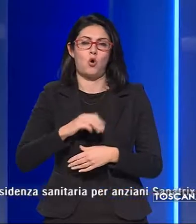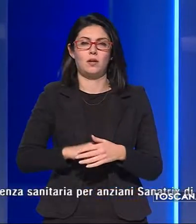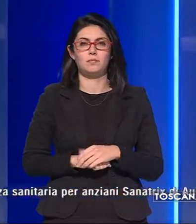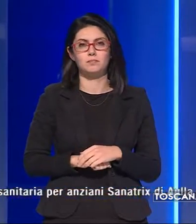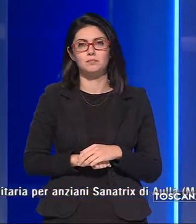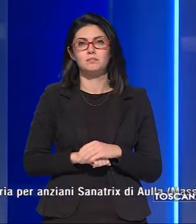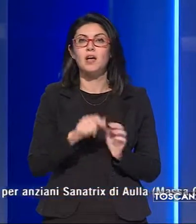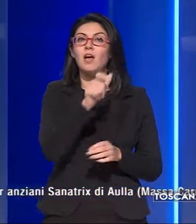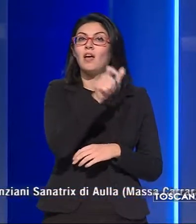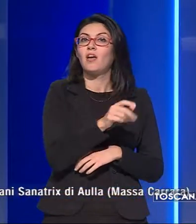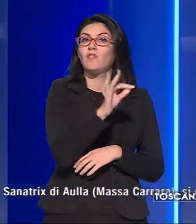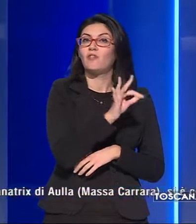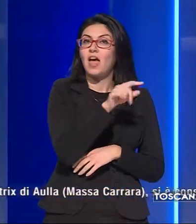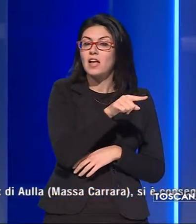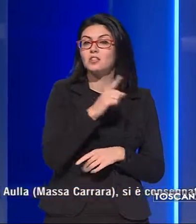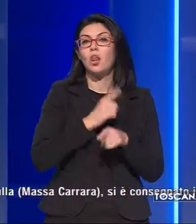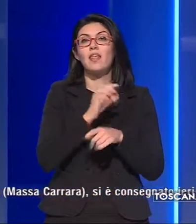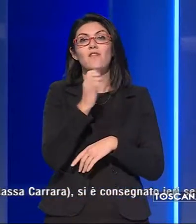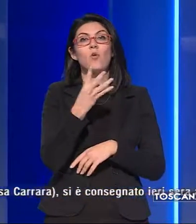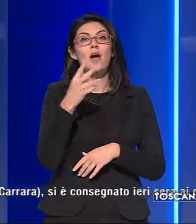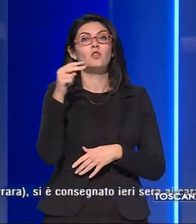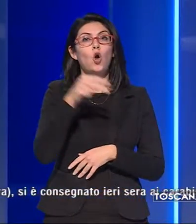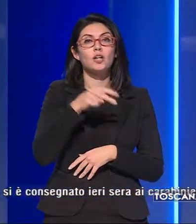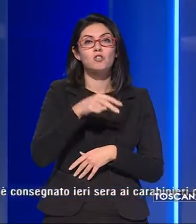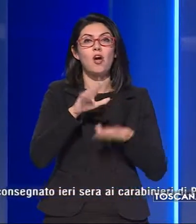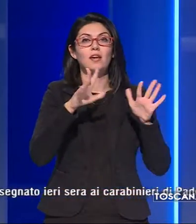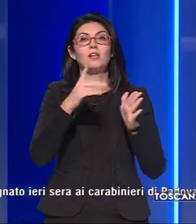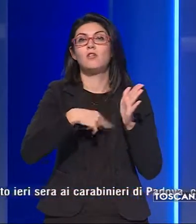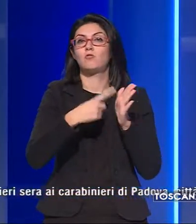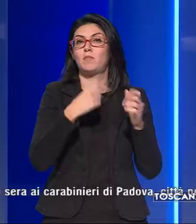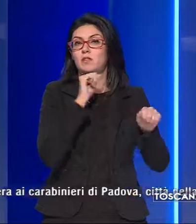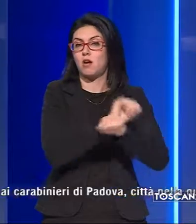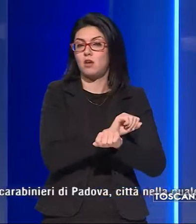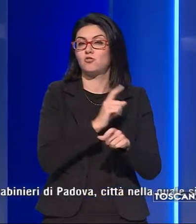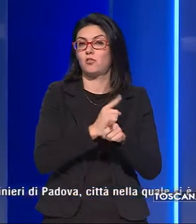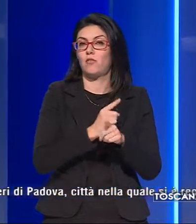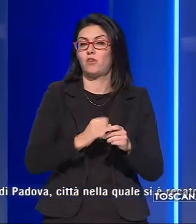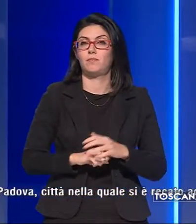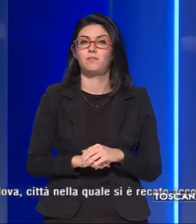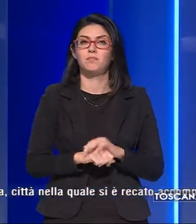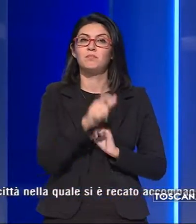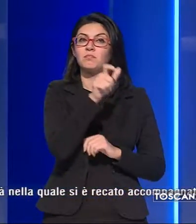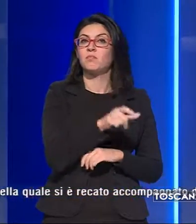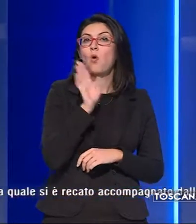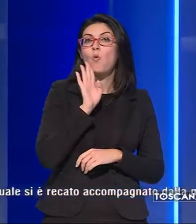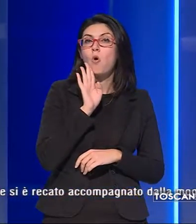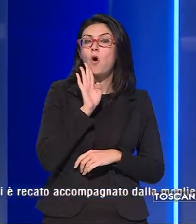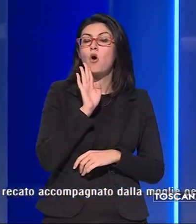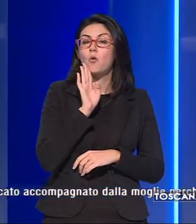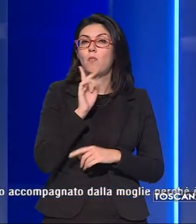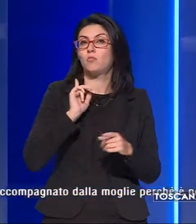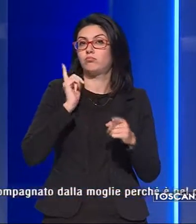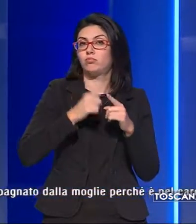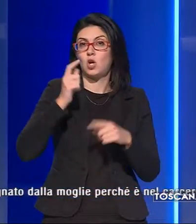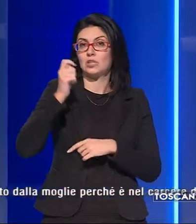Fiesoli dovrà scontare 14 anni e 10 mesi di carcere. L'uomo, che fino alla sentenza